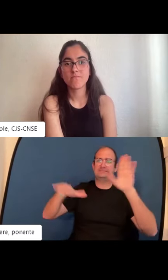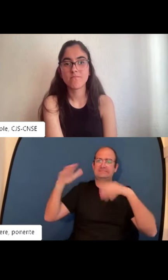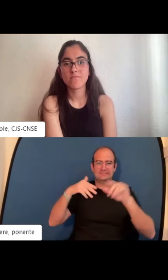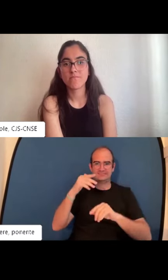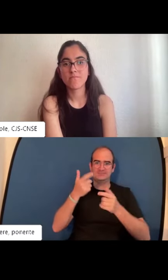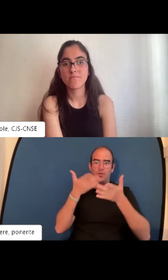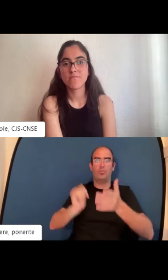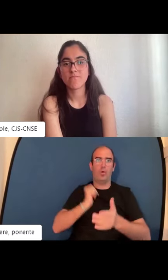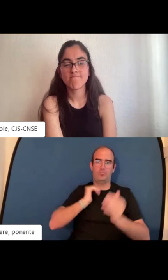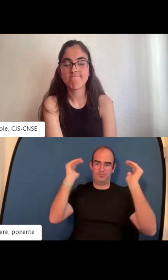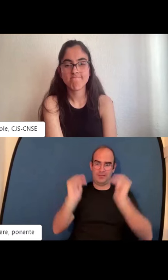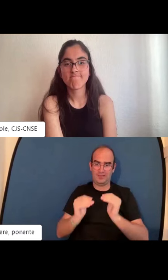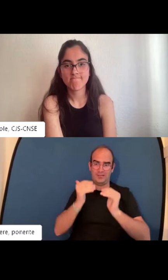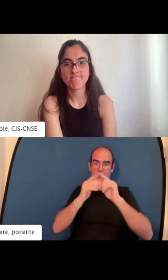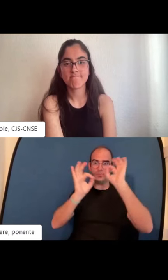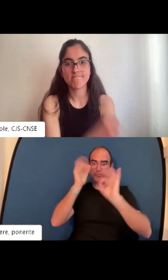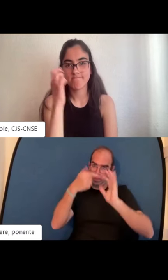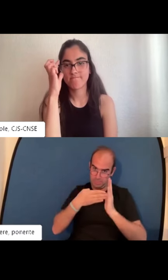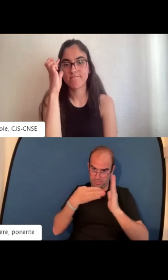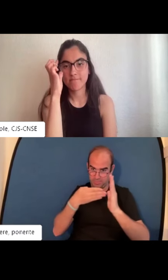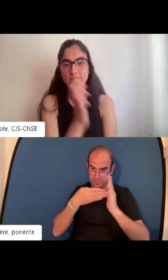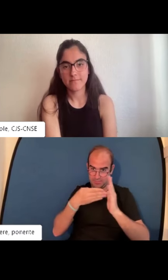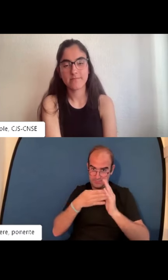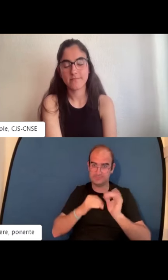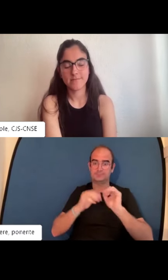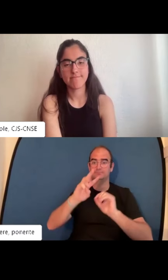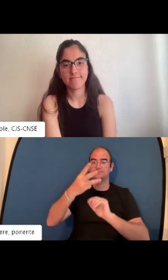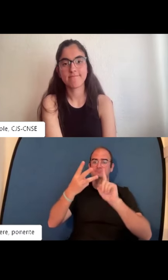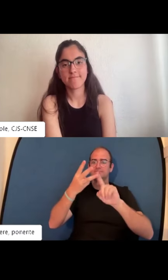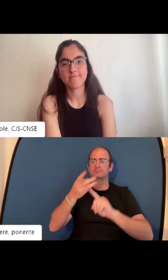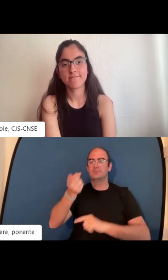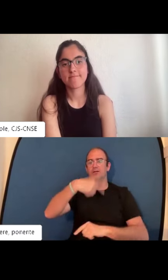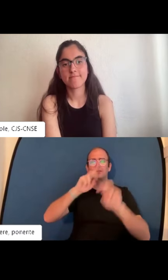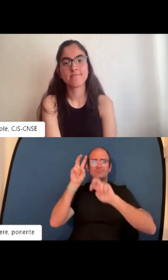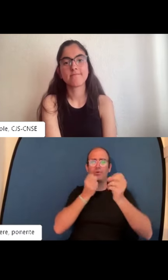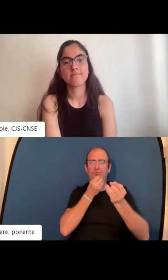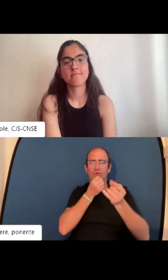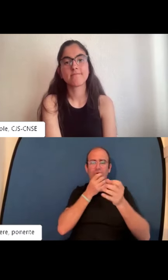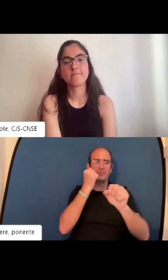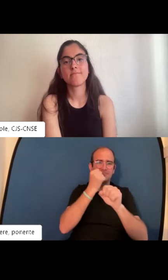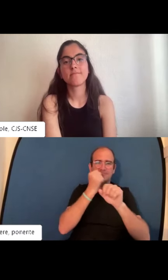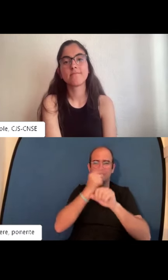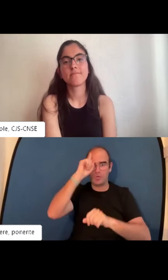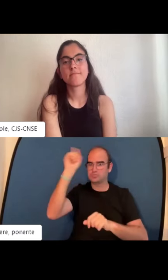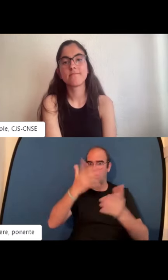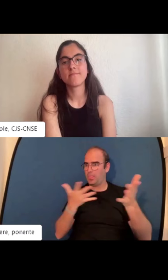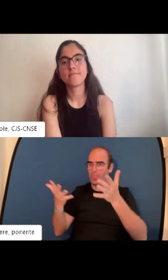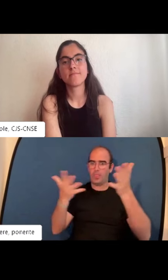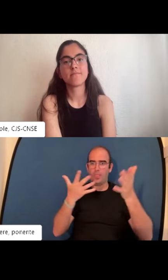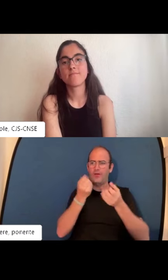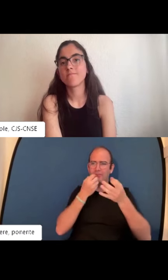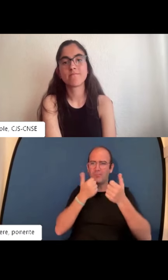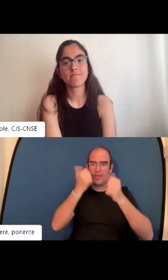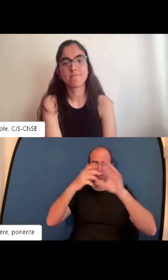de personas con discapacidad. Entonces, muchas veces las oportunidades que te ofrecen a la hora de conseguir ese trabajo es mucho menor que otras discapacidades. Cuando tú